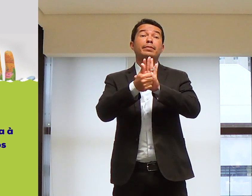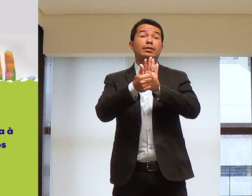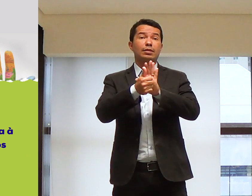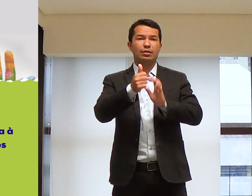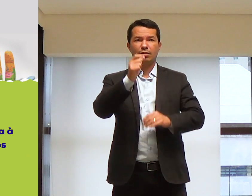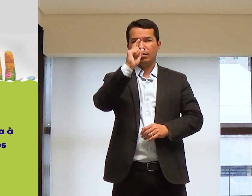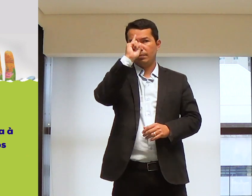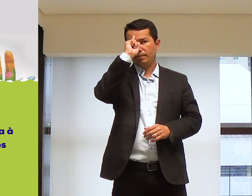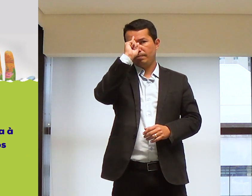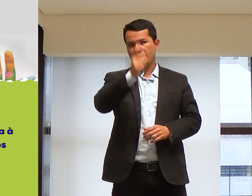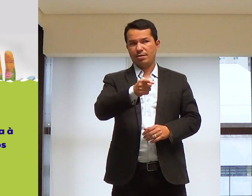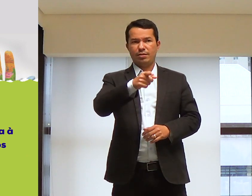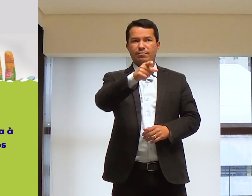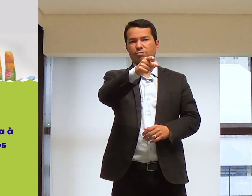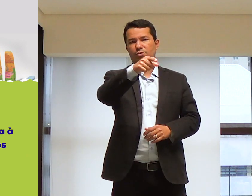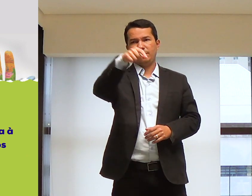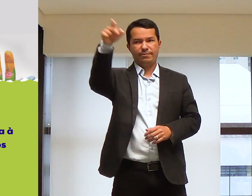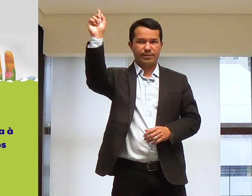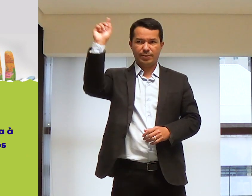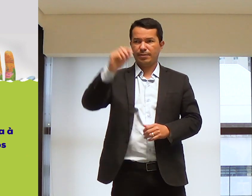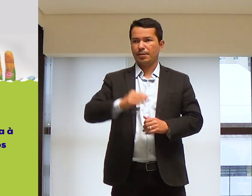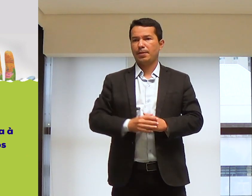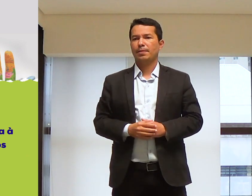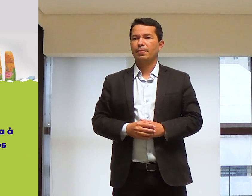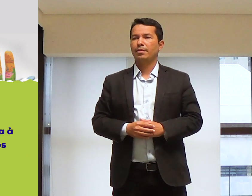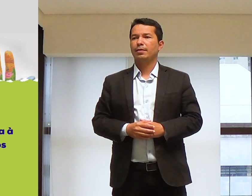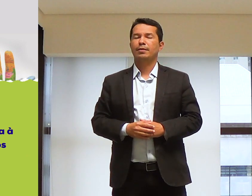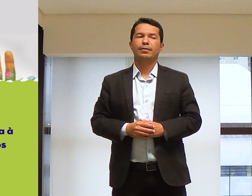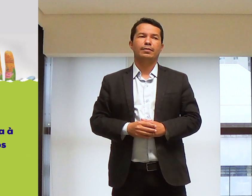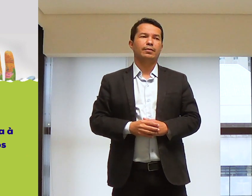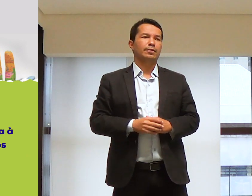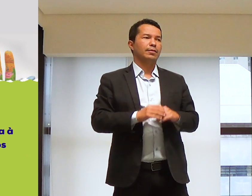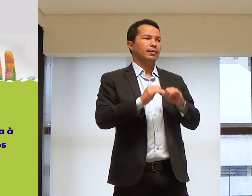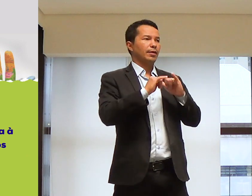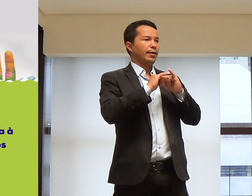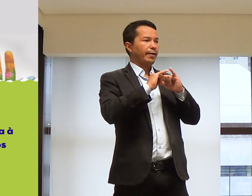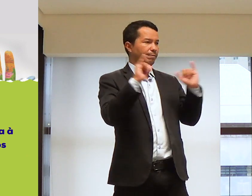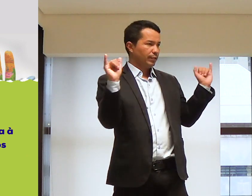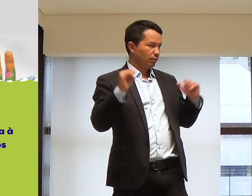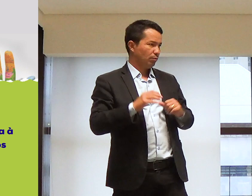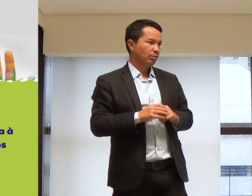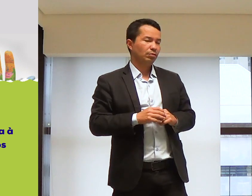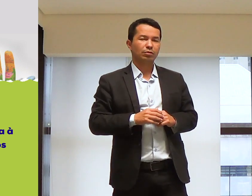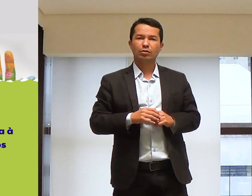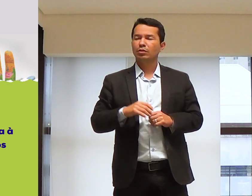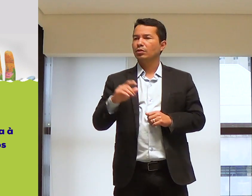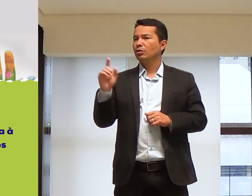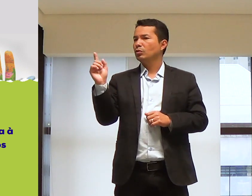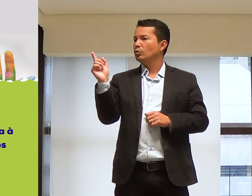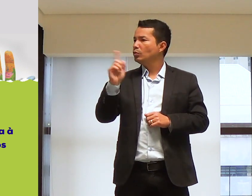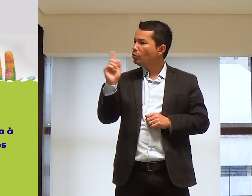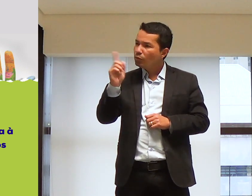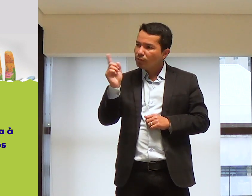Não é a igreja que está te mandando ir. Não é a PII. Quero te dizer que